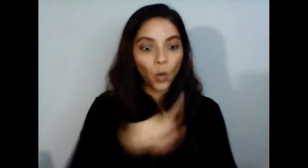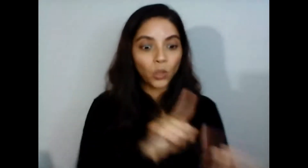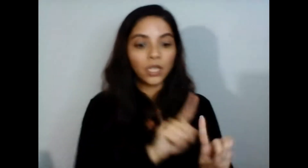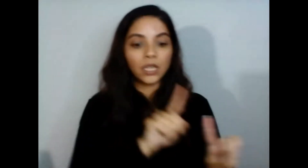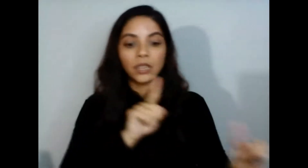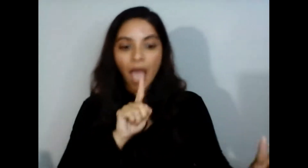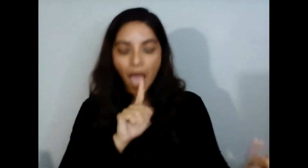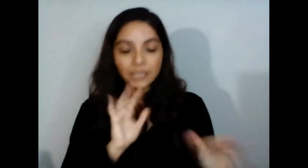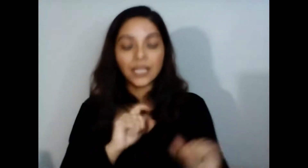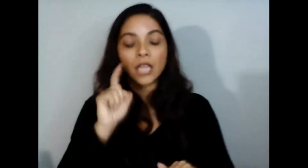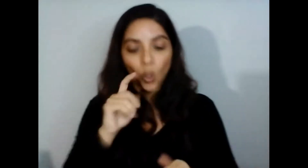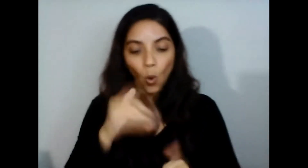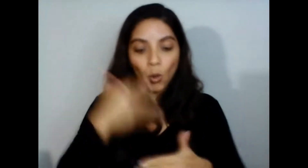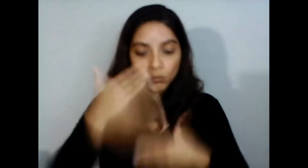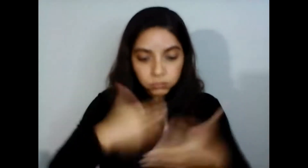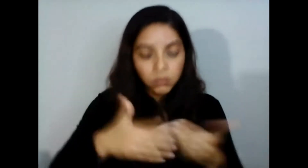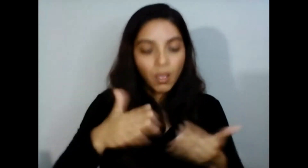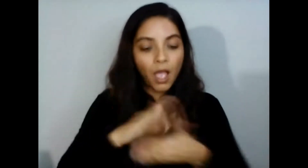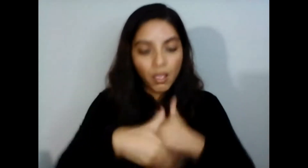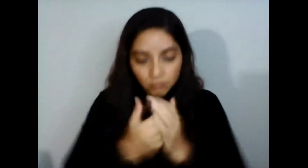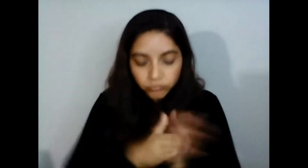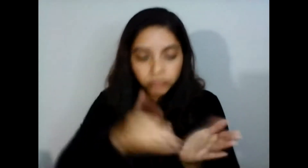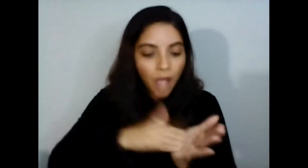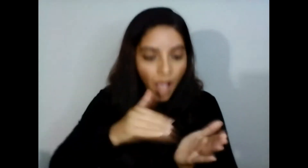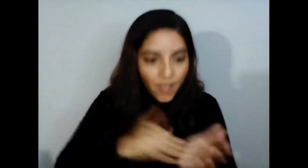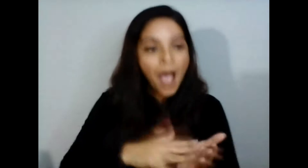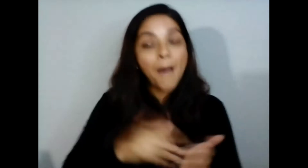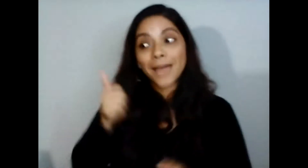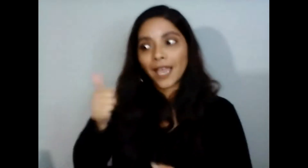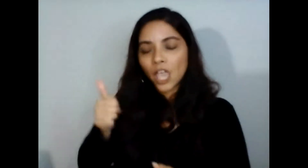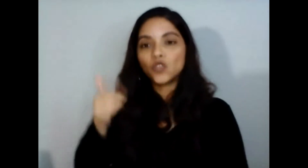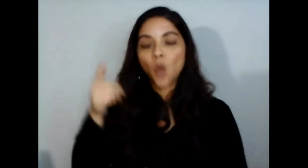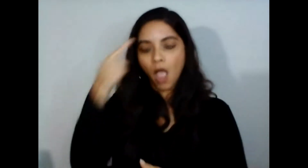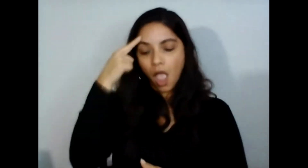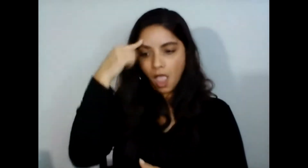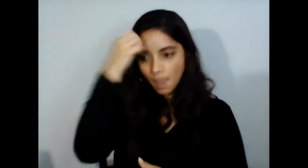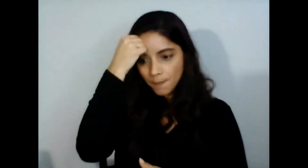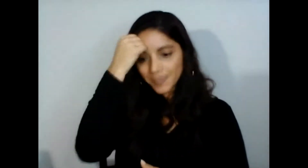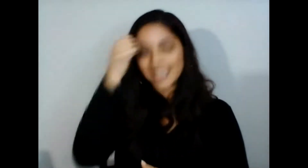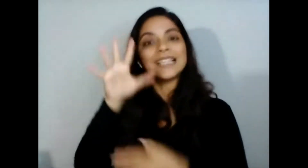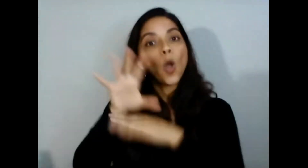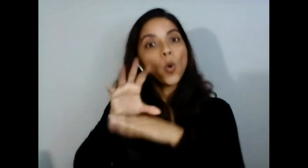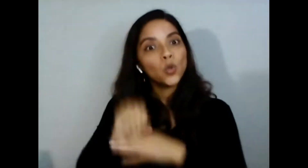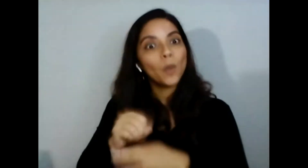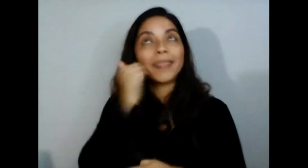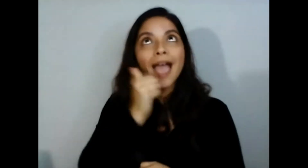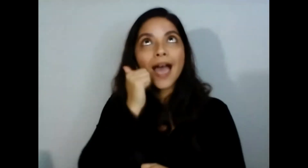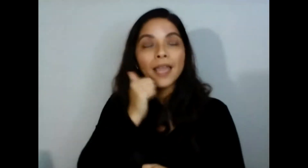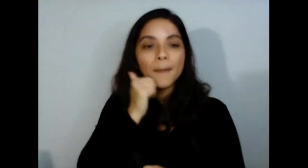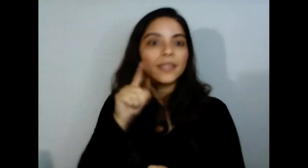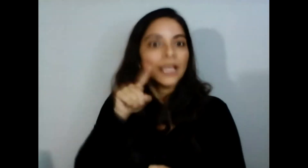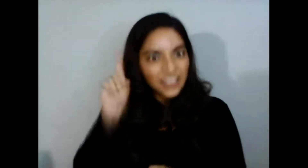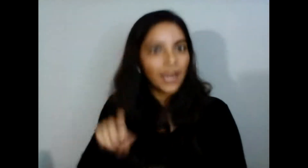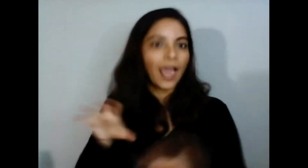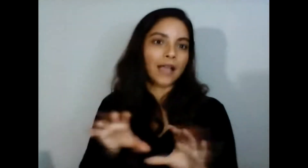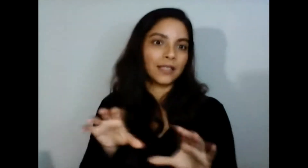higiene que se vayan este acostumbrando a su diario vivir porque esto va para largo